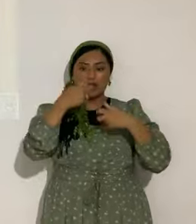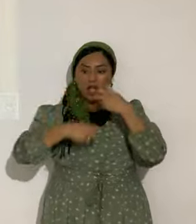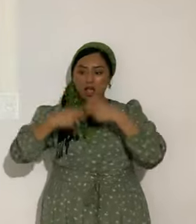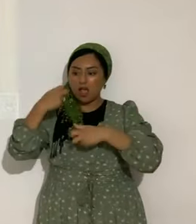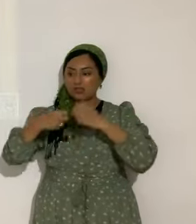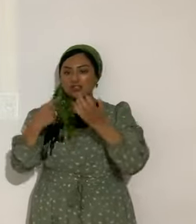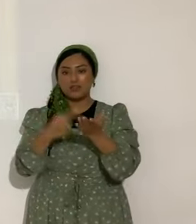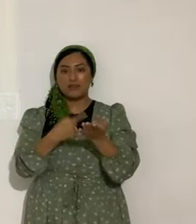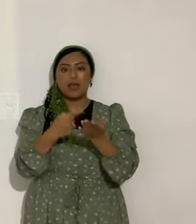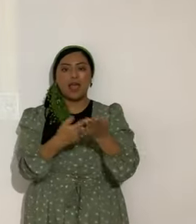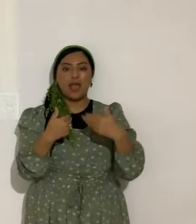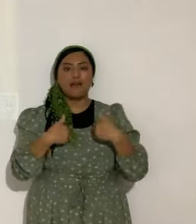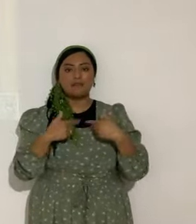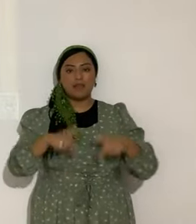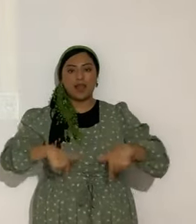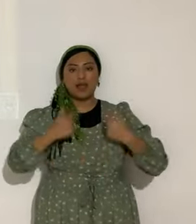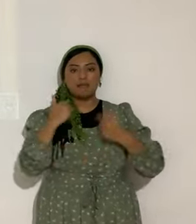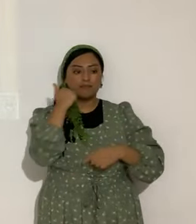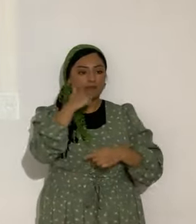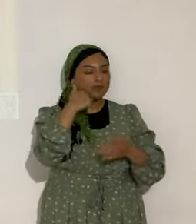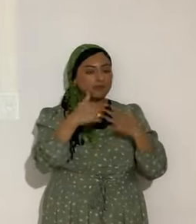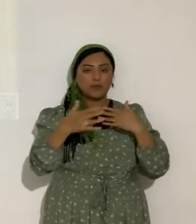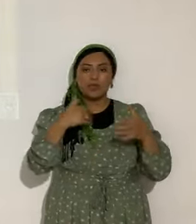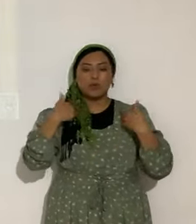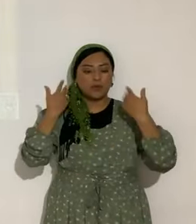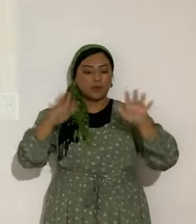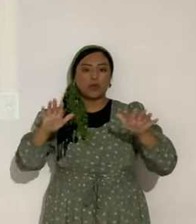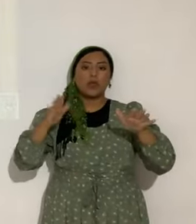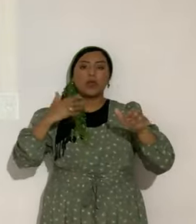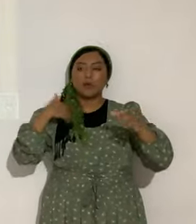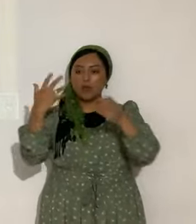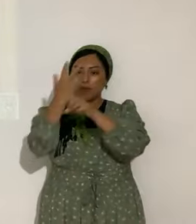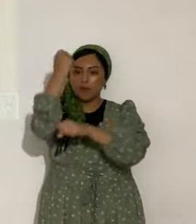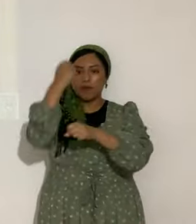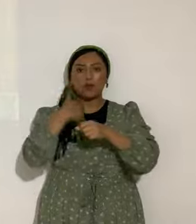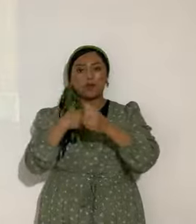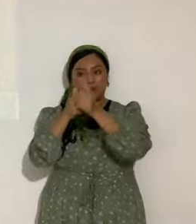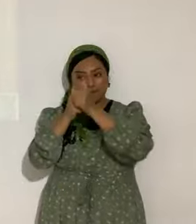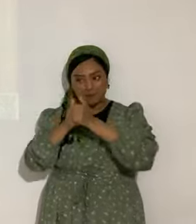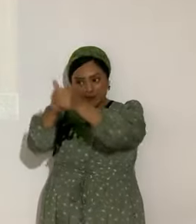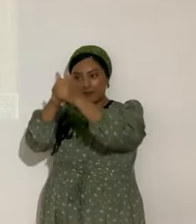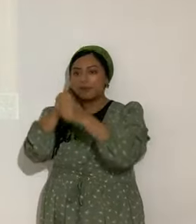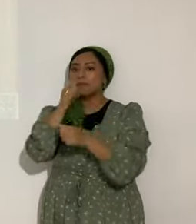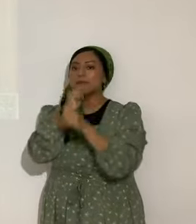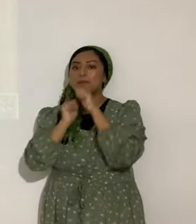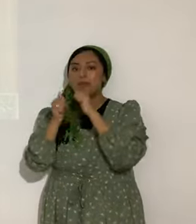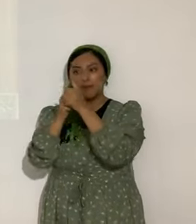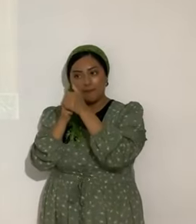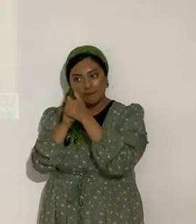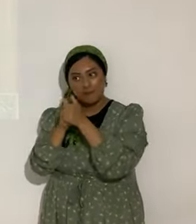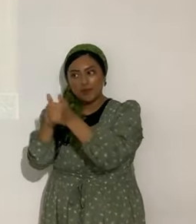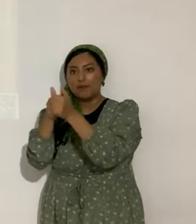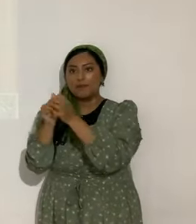que la vida nos pone. Somos victoriosos. Seguimos adelante. Aleluya. Ahora.